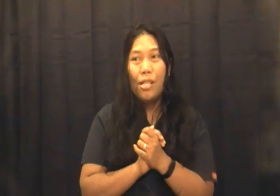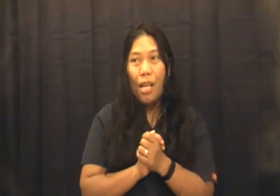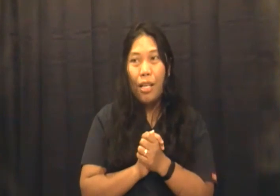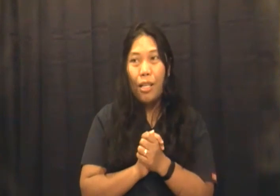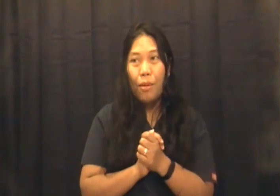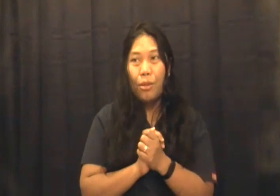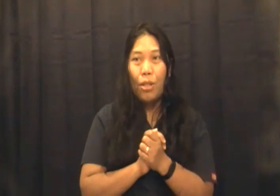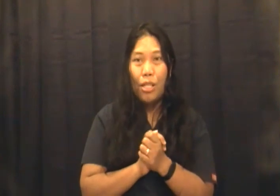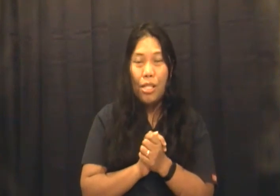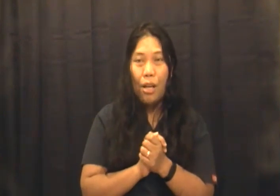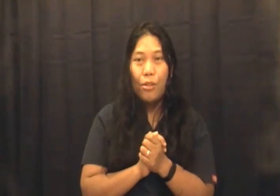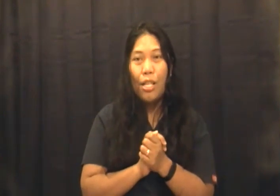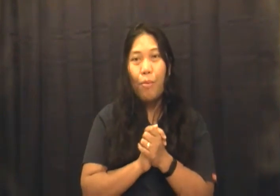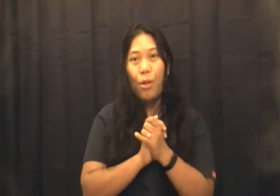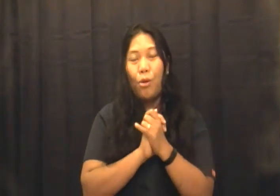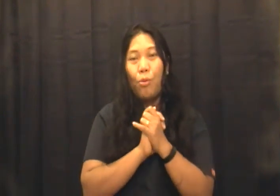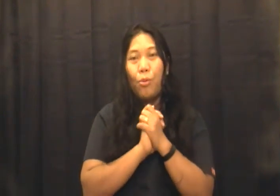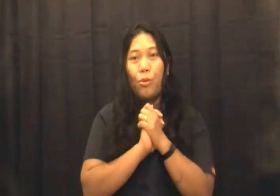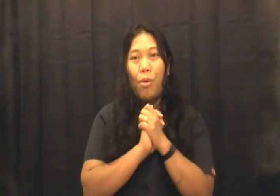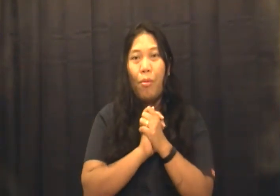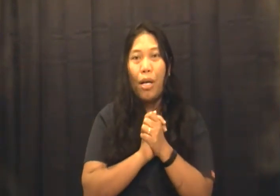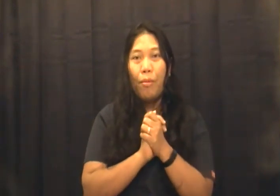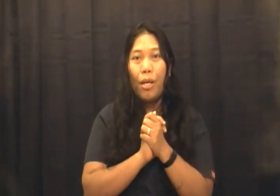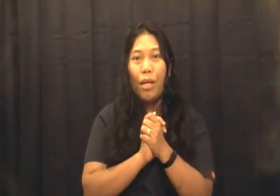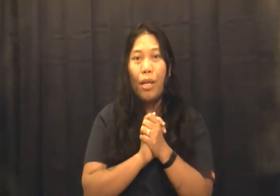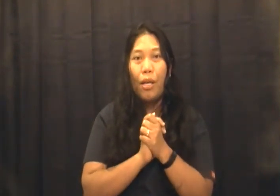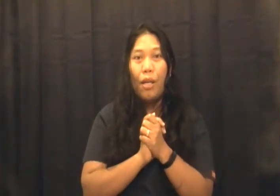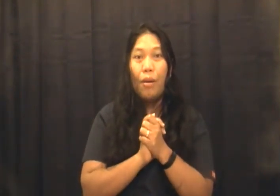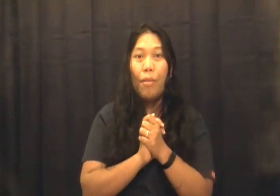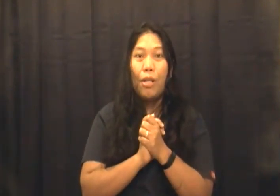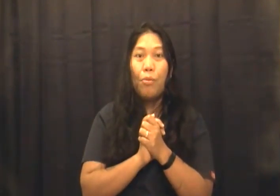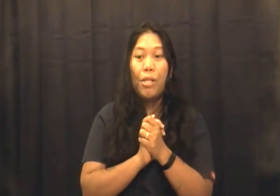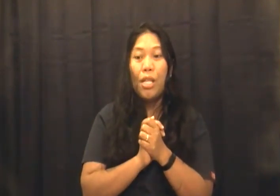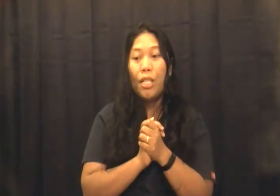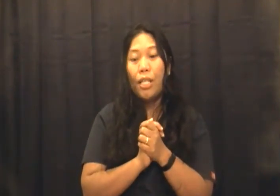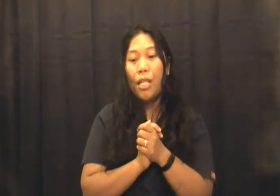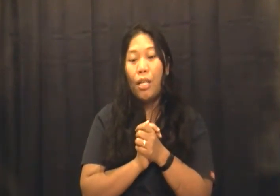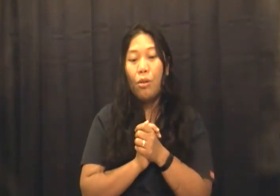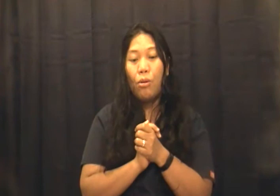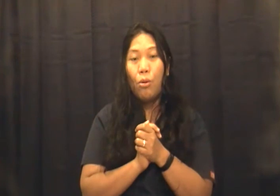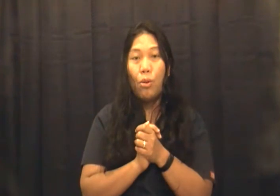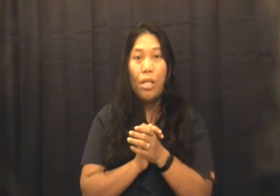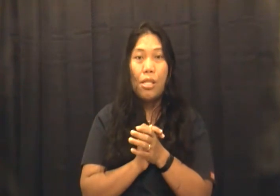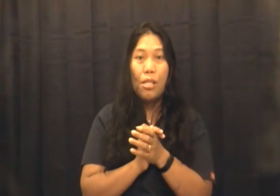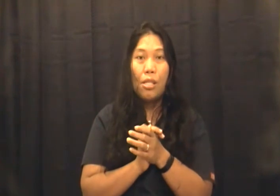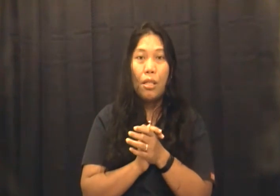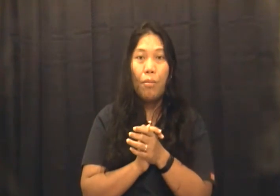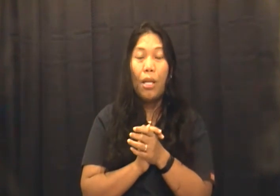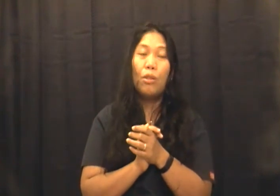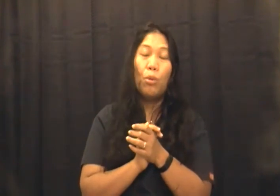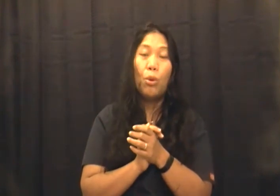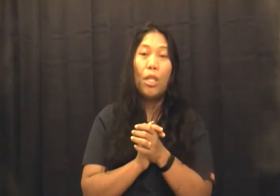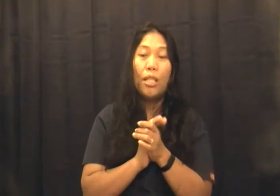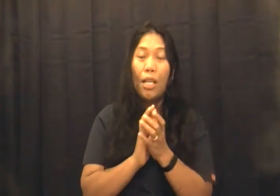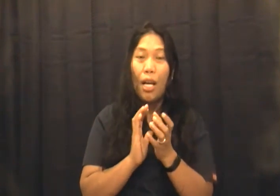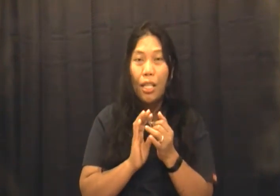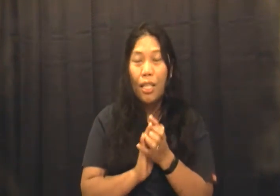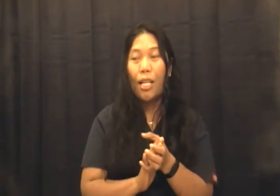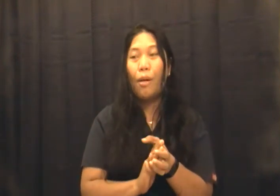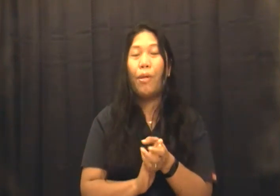niya sa akin, mag-toilet siya. O, sige pa nun, sumama kami. Meron pa siyang daladalang cookies. Pag to-toilet na nga, nagdadala